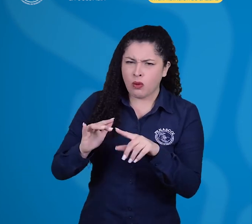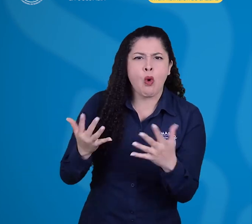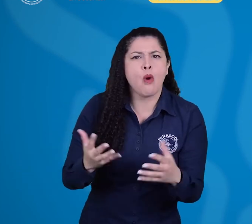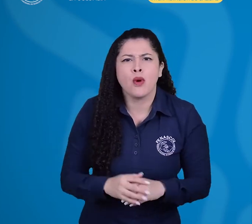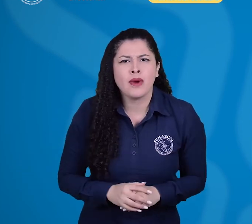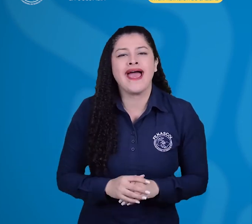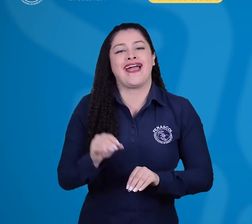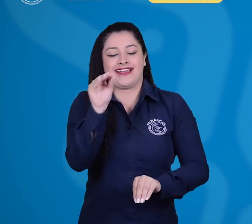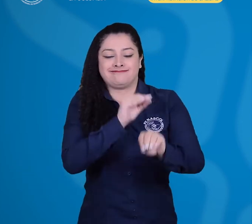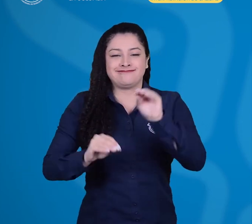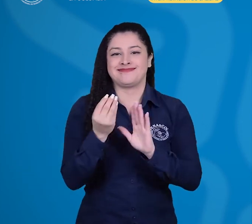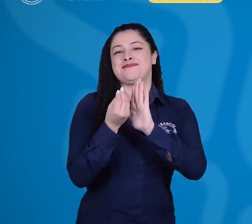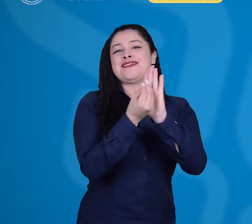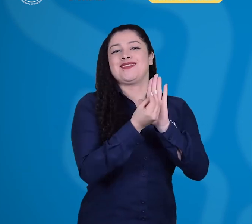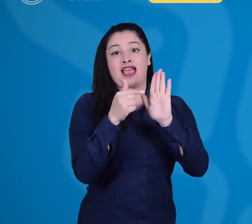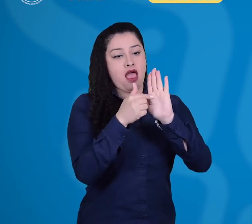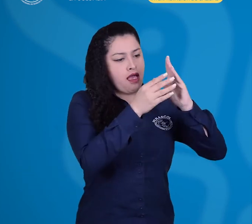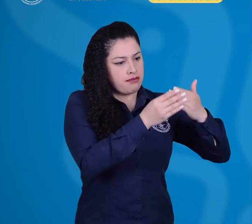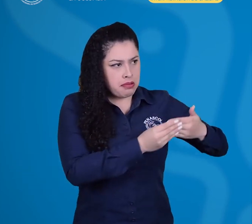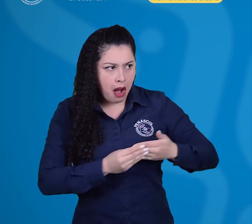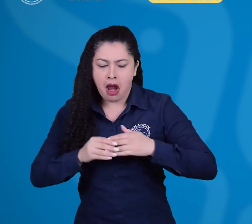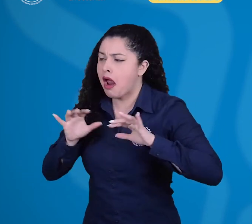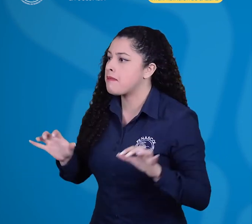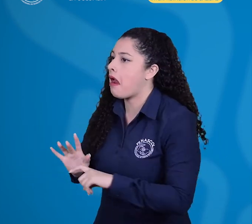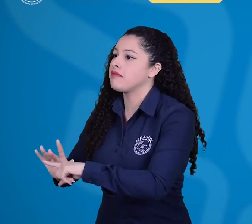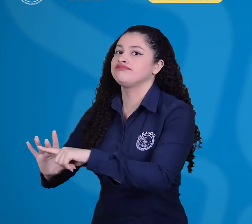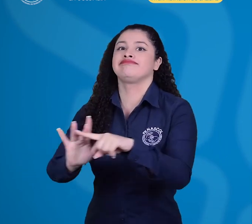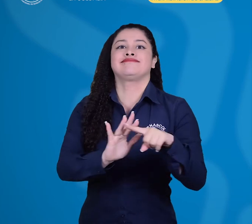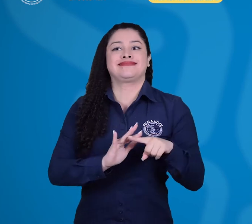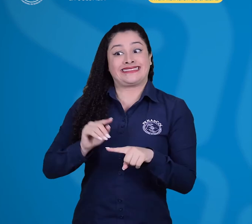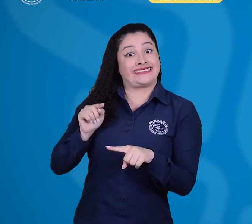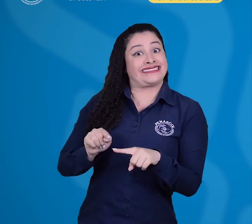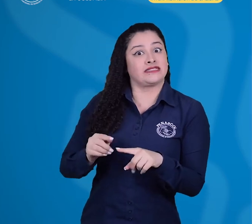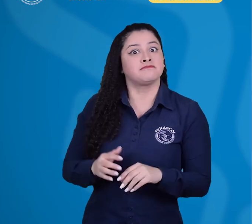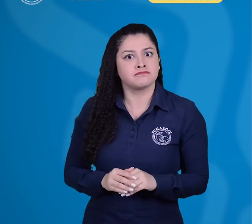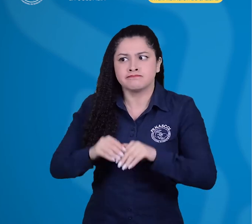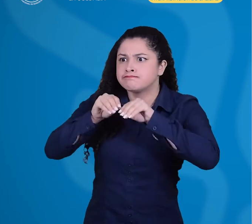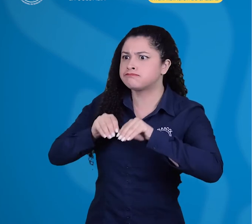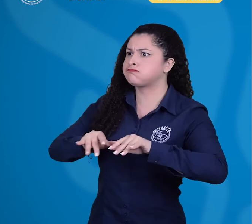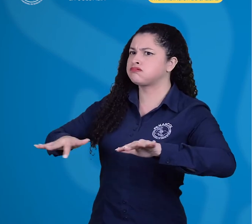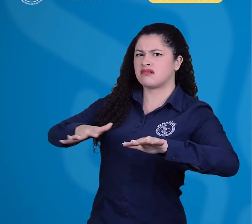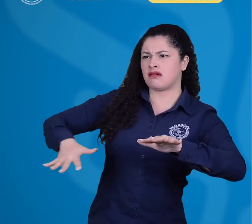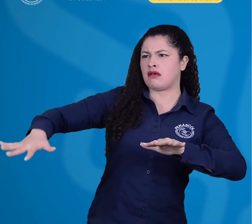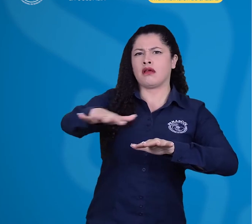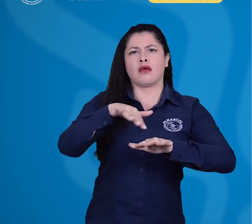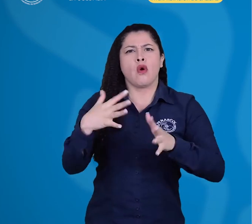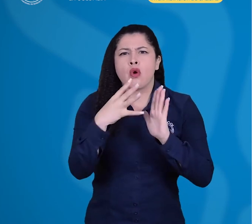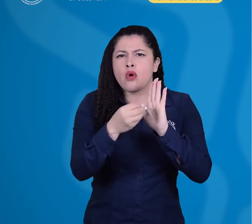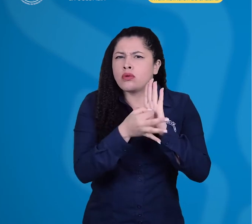se pueden crear manuales que guíen el proceso de implementación. La difusión de tal código debe